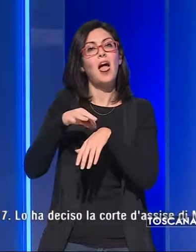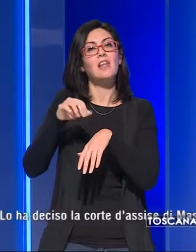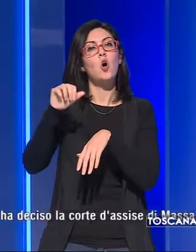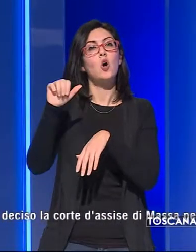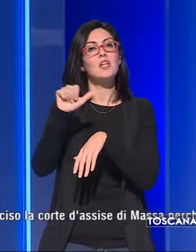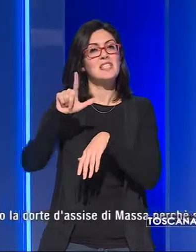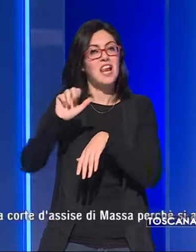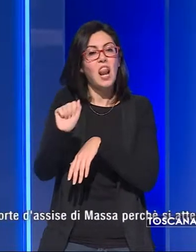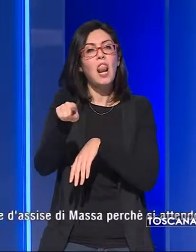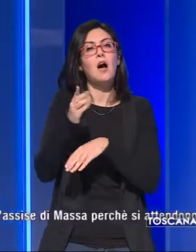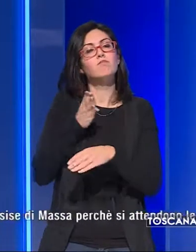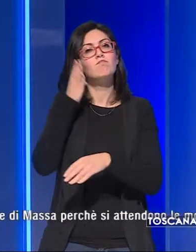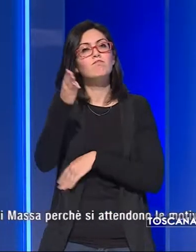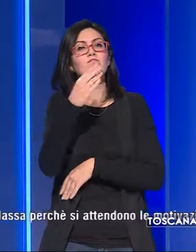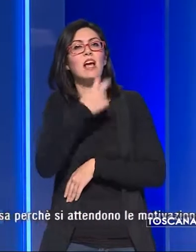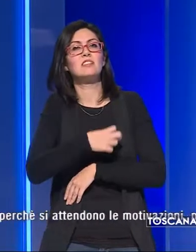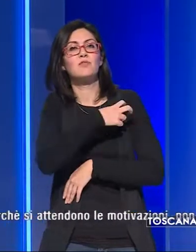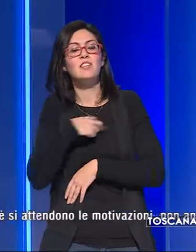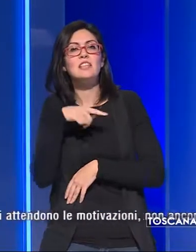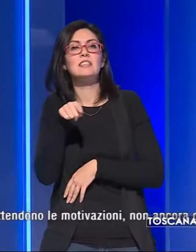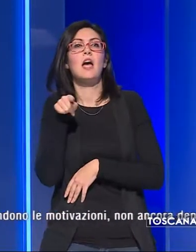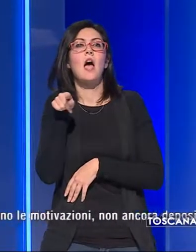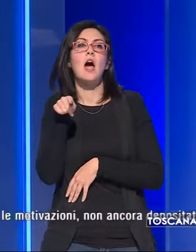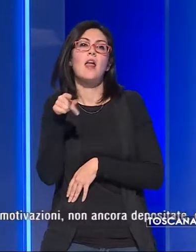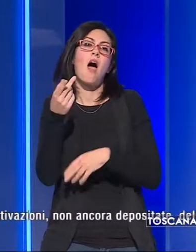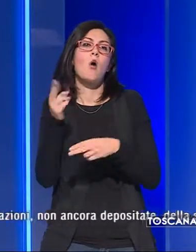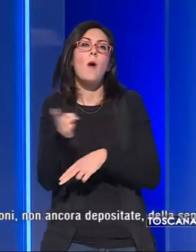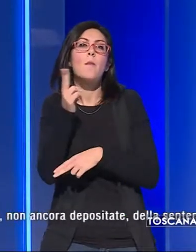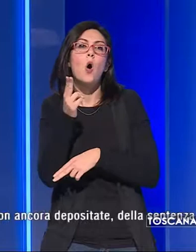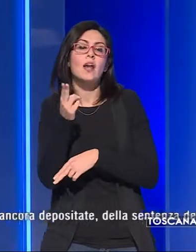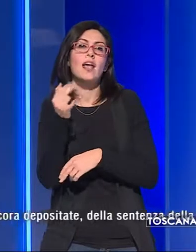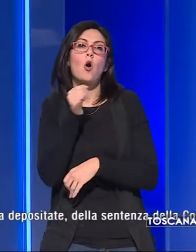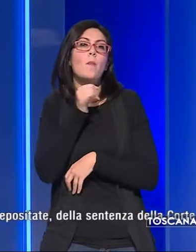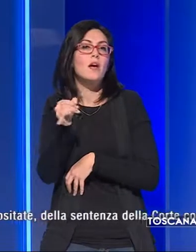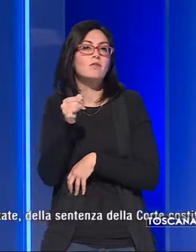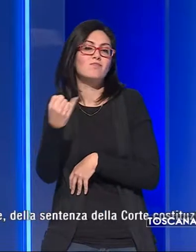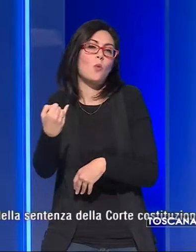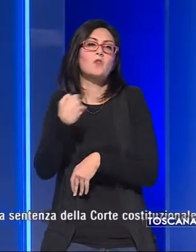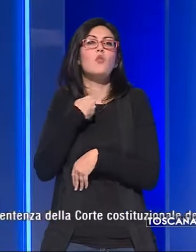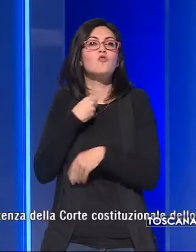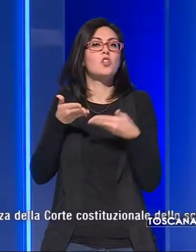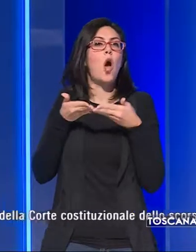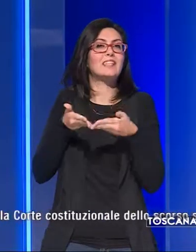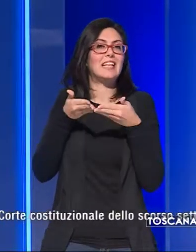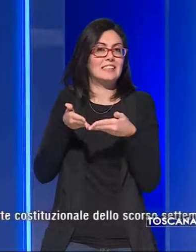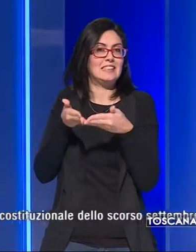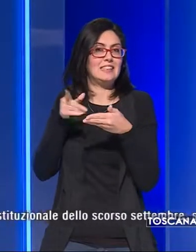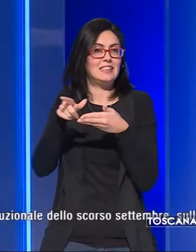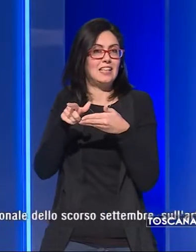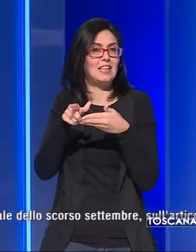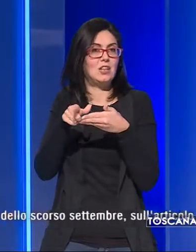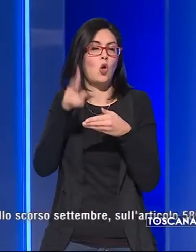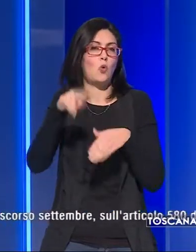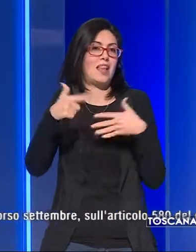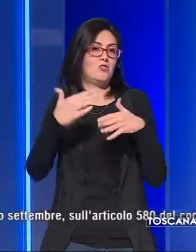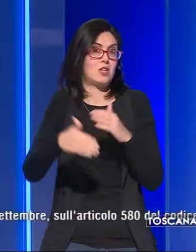ad andare in Svizzera a morire con il suicidio assistito il 13 aprile 2017. Lo ha